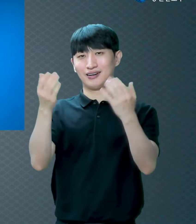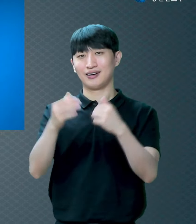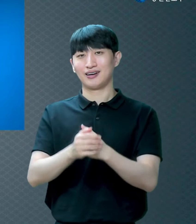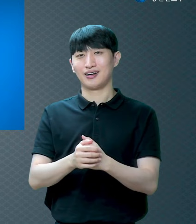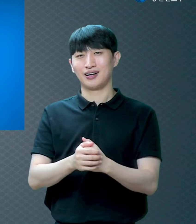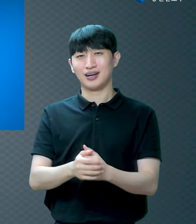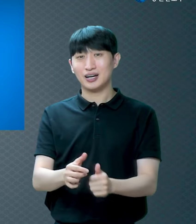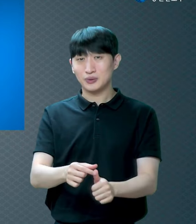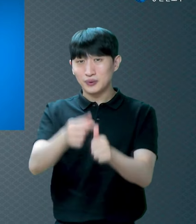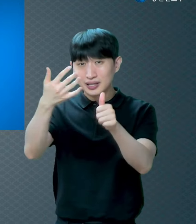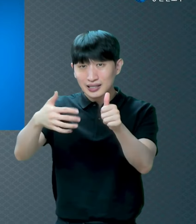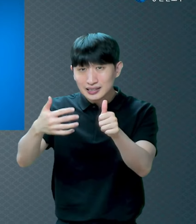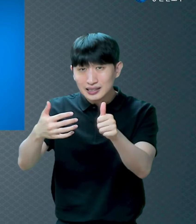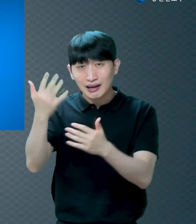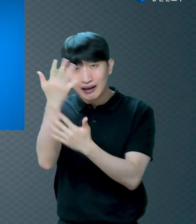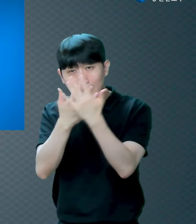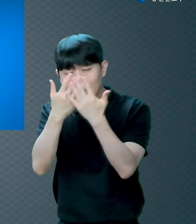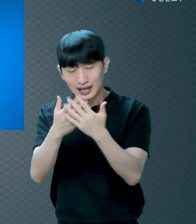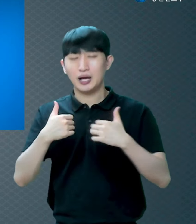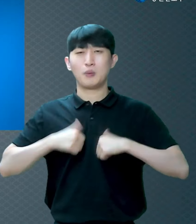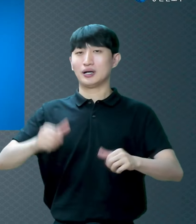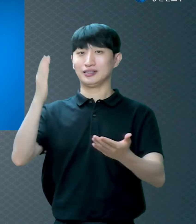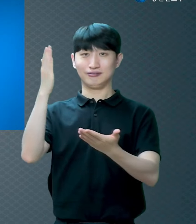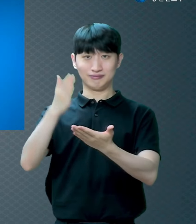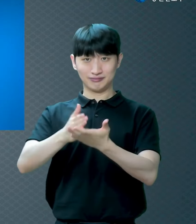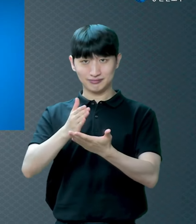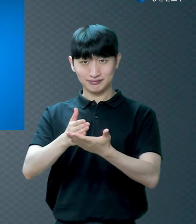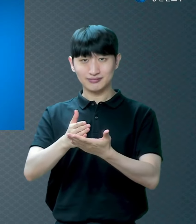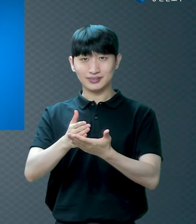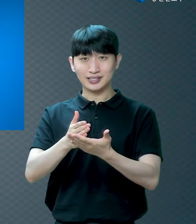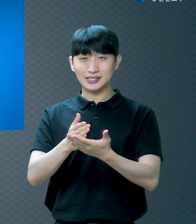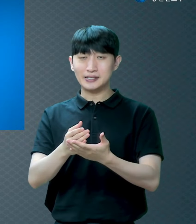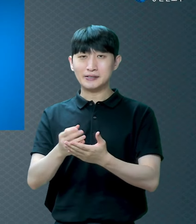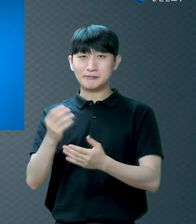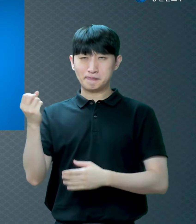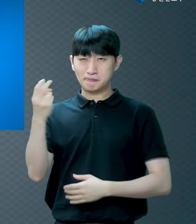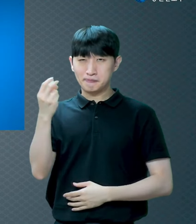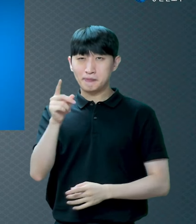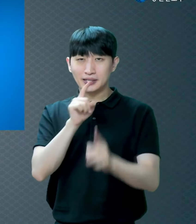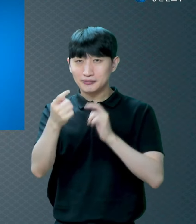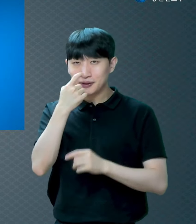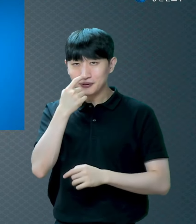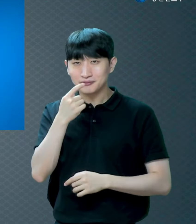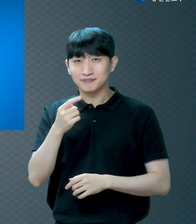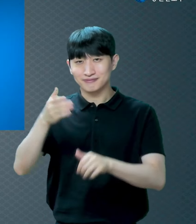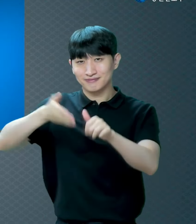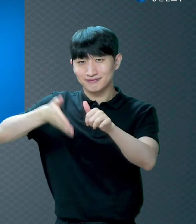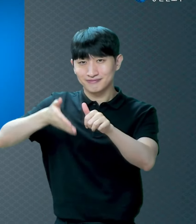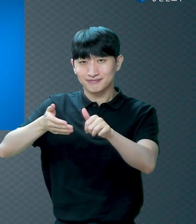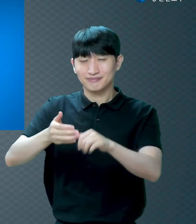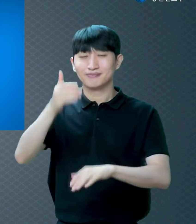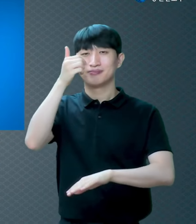받지 못했더라도 포기하지 마시고 끝까지 함께 하셨으면 좋겠습니다 기도하겠습니다